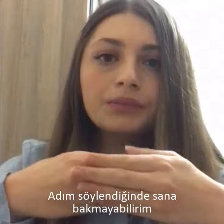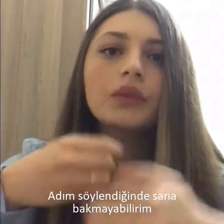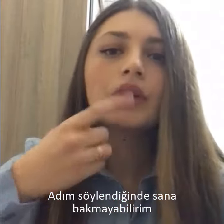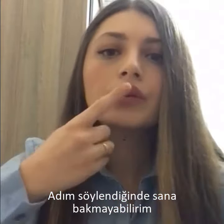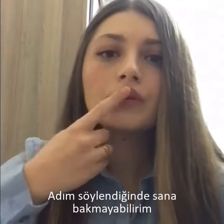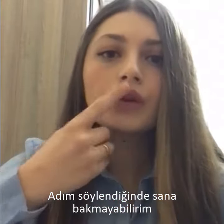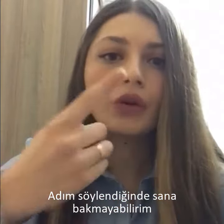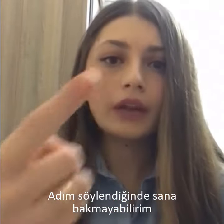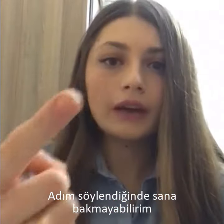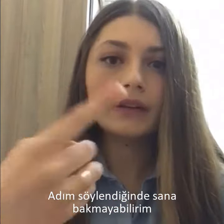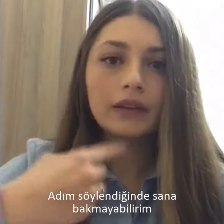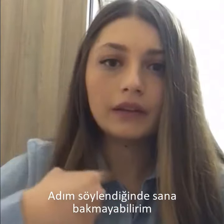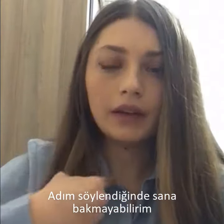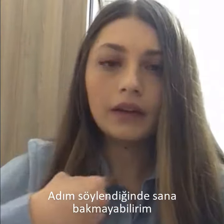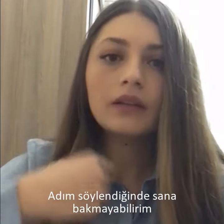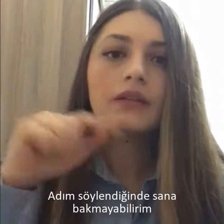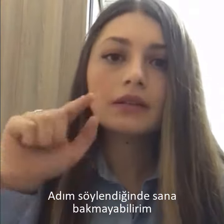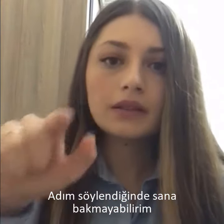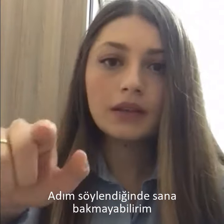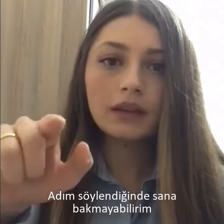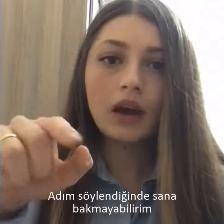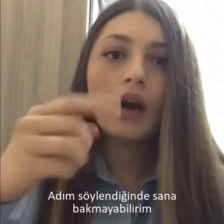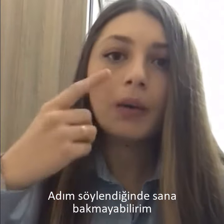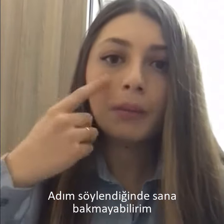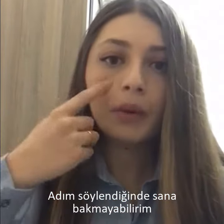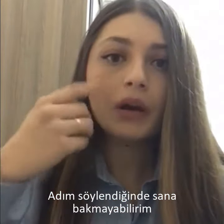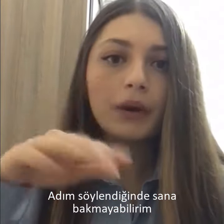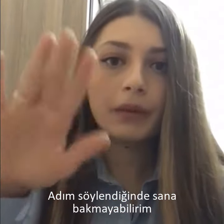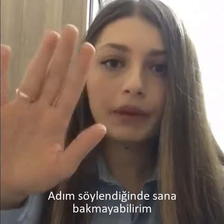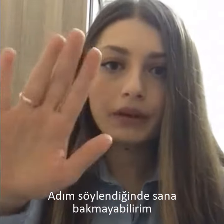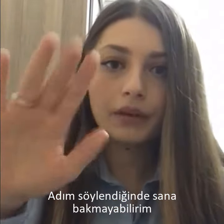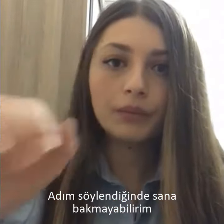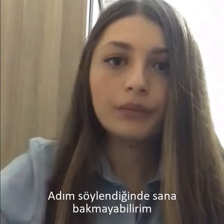söylendiğinde sana bakmayabilirim.